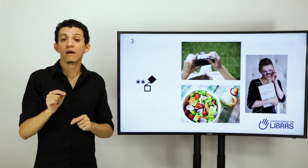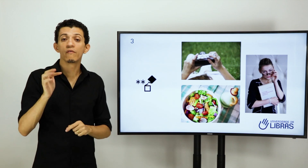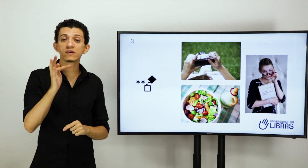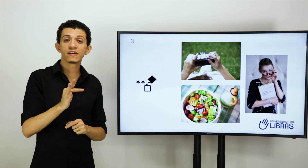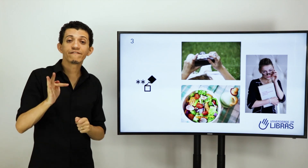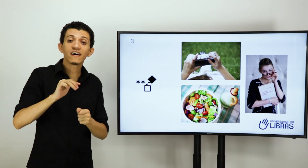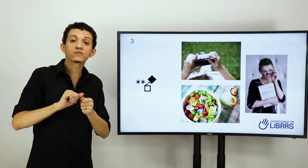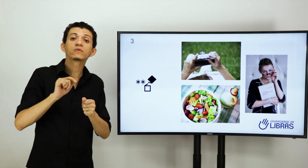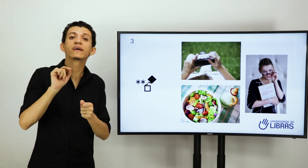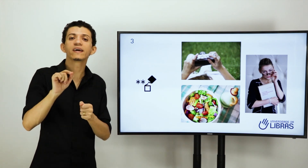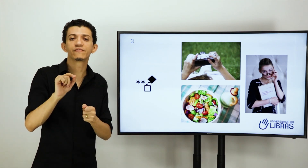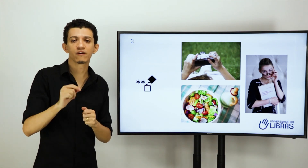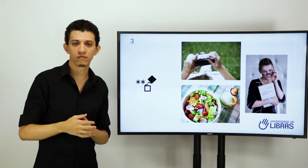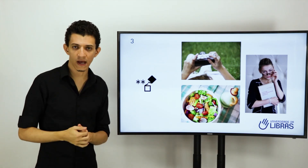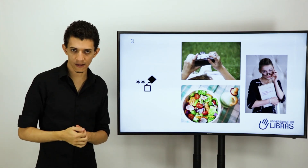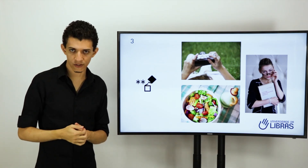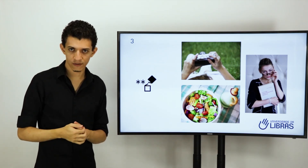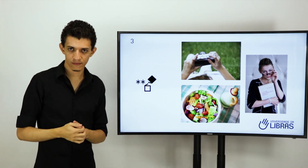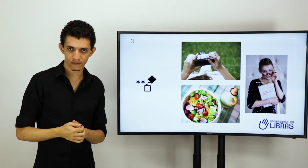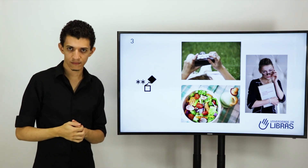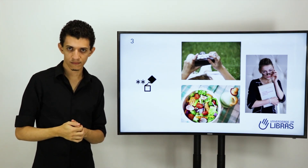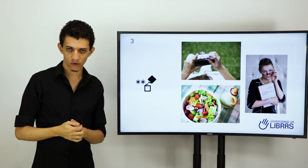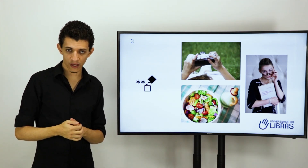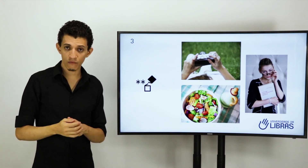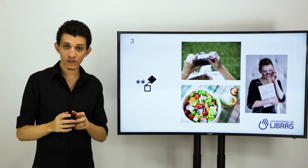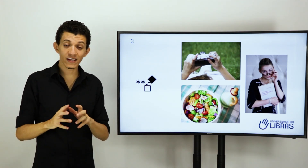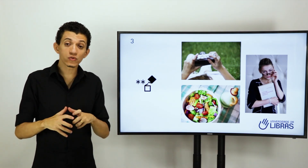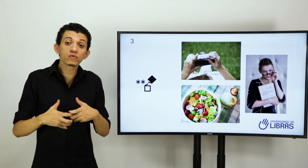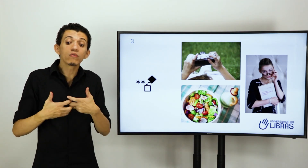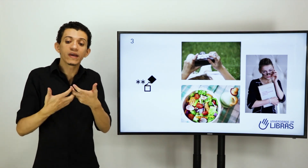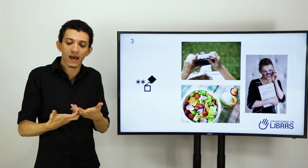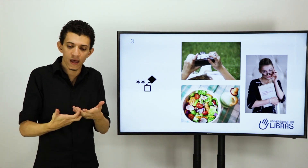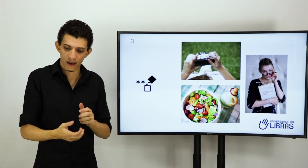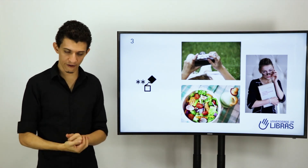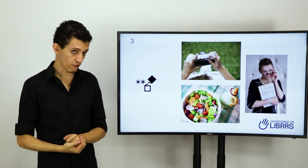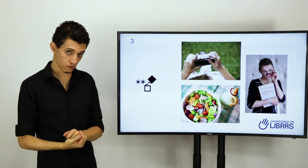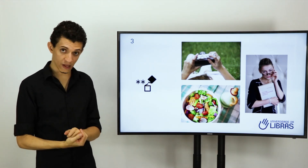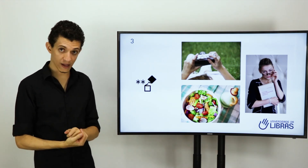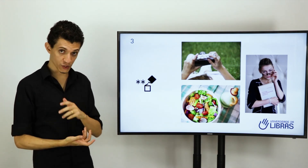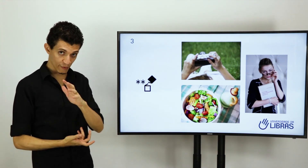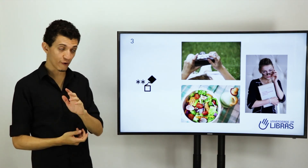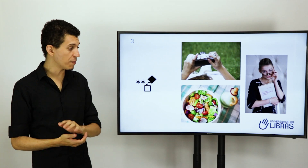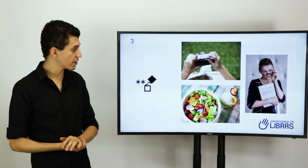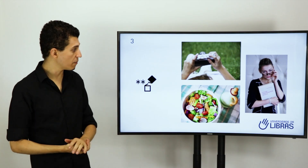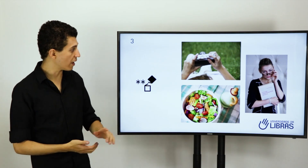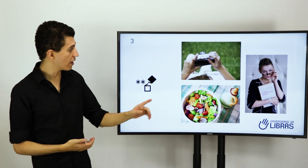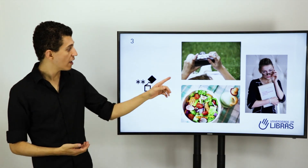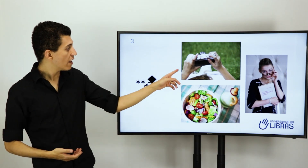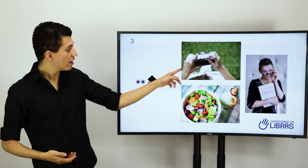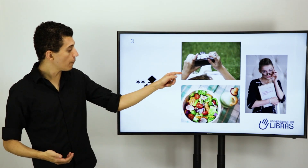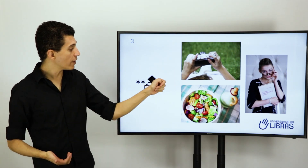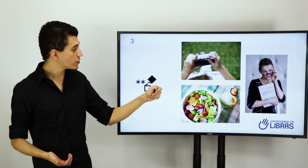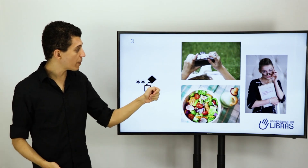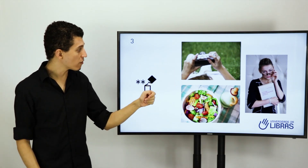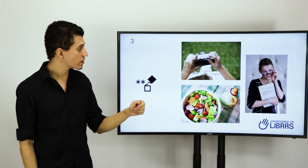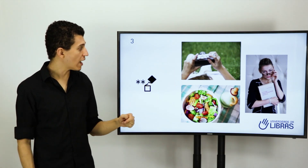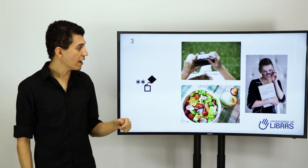Você faz o quê de faculdade? Ok? Você estuda o quê na faculdade? É uma forma também. Eu posso te perguntar.